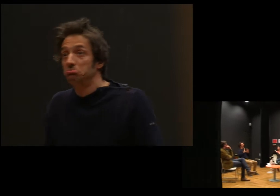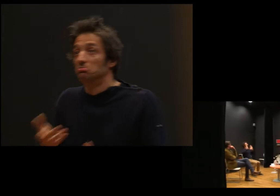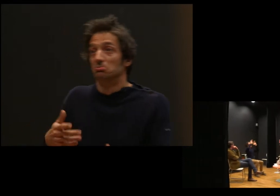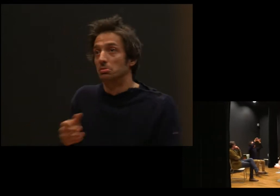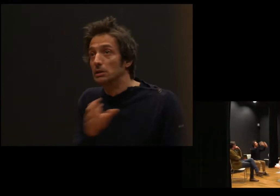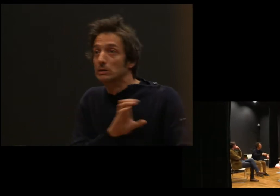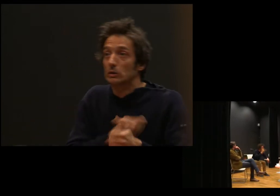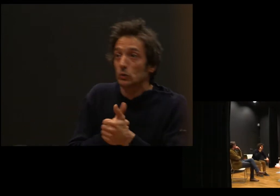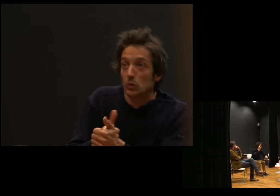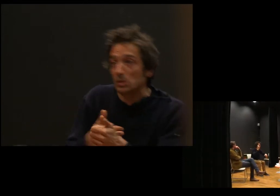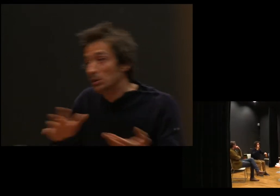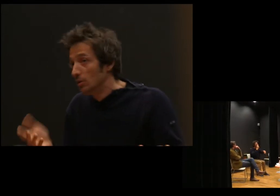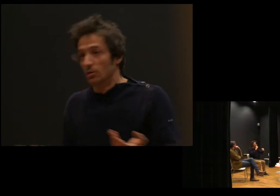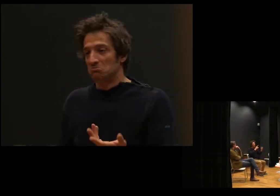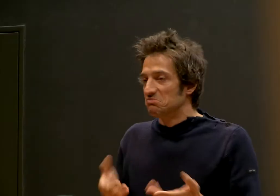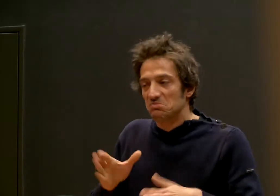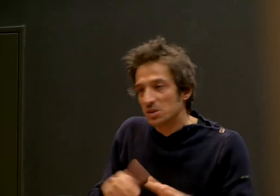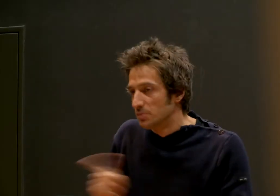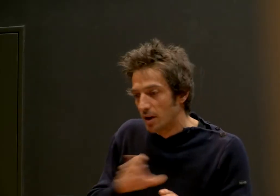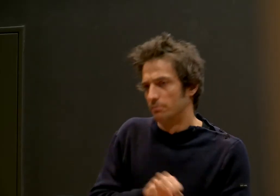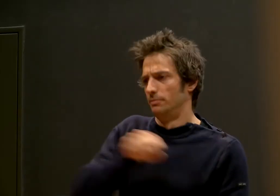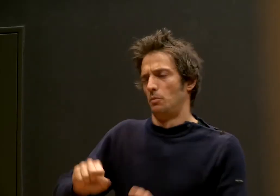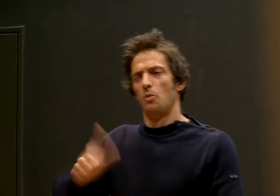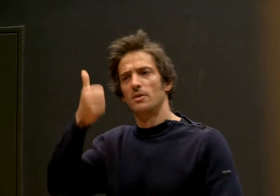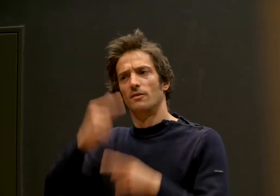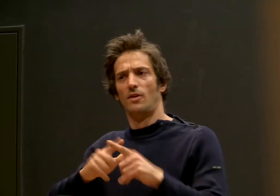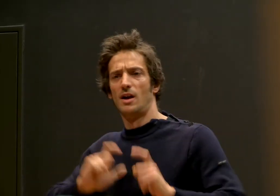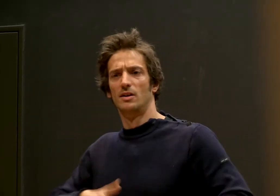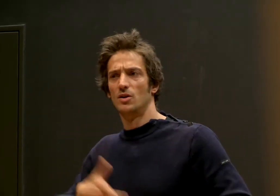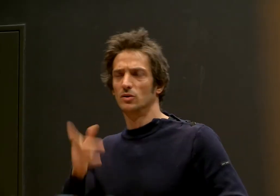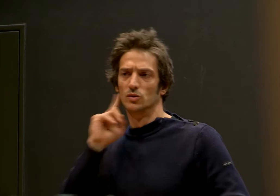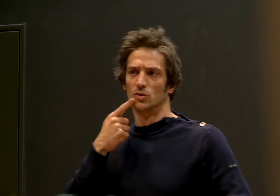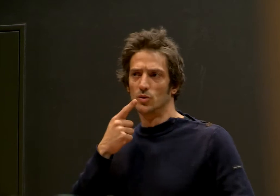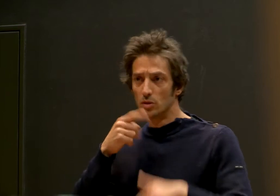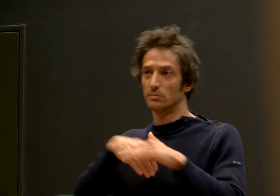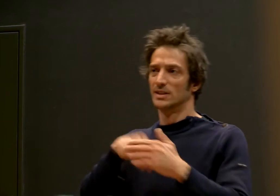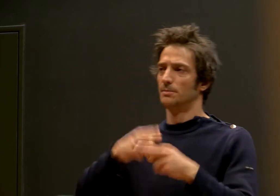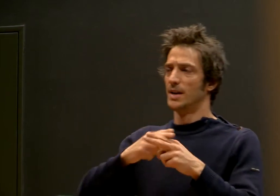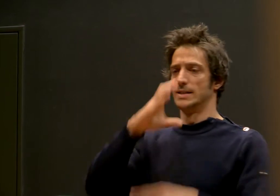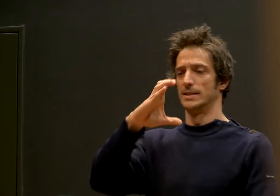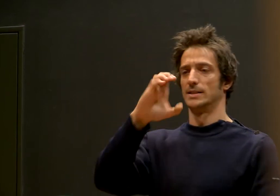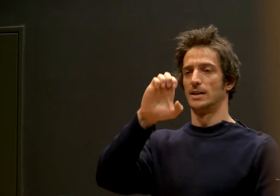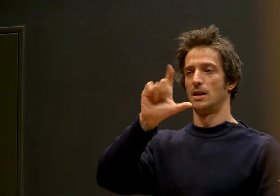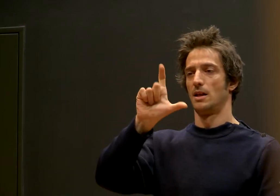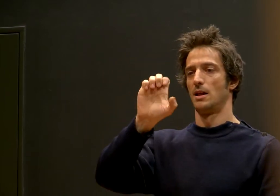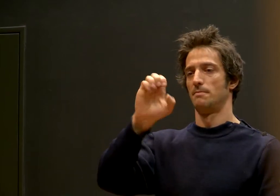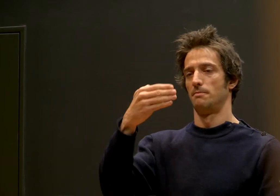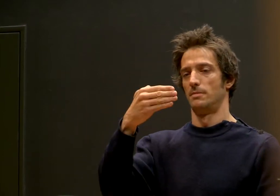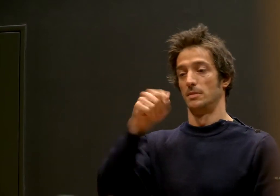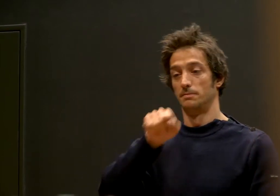je ne comprenais rien. Tout me passait au-dessus de la tête. Clairement, ça ne marchait pas. Et puis ensuite, j'ai été mis dans un établissement pour sourds, le CELEM,